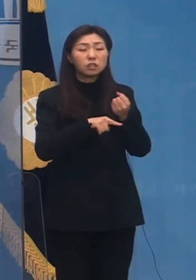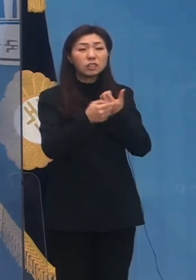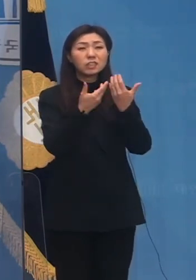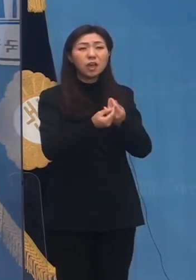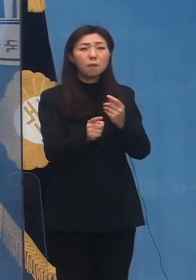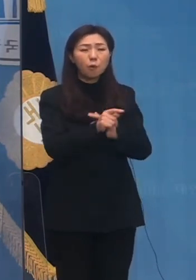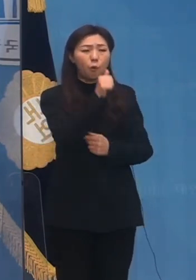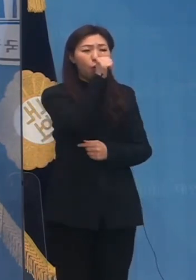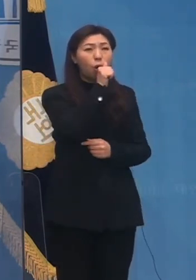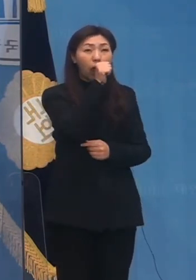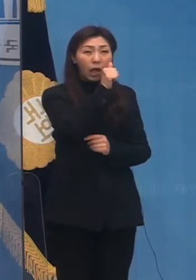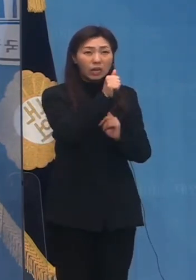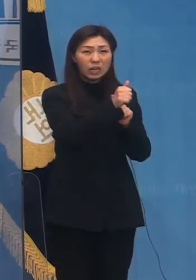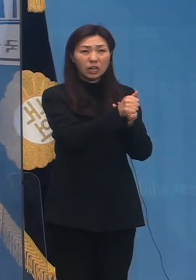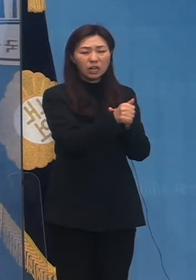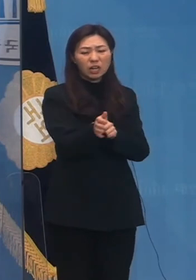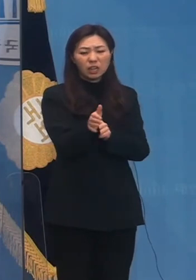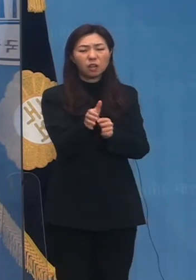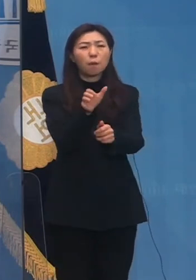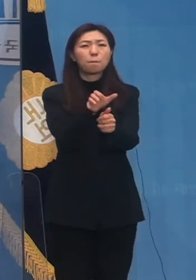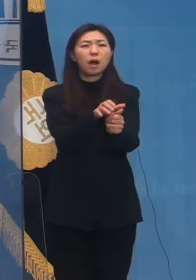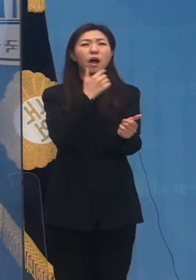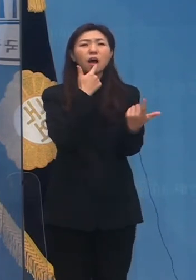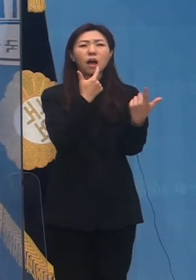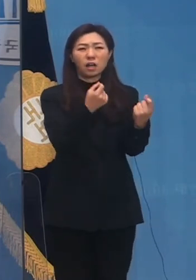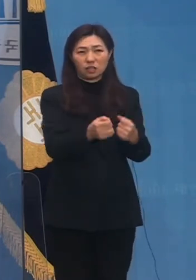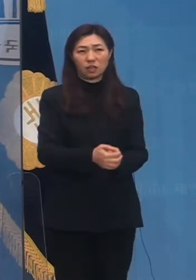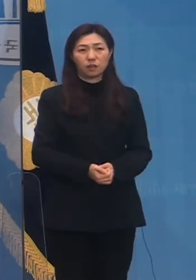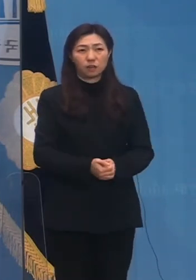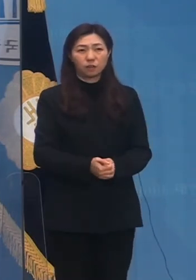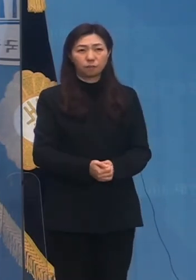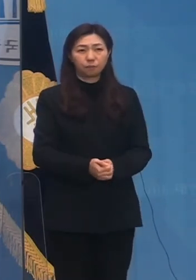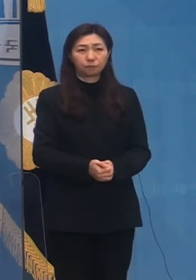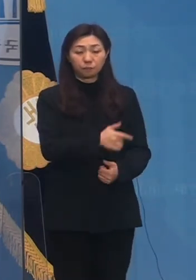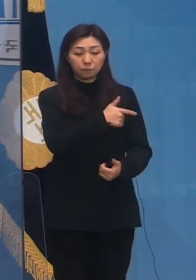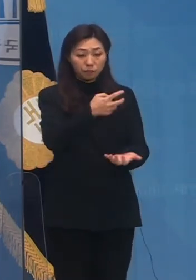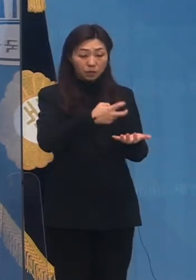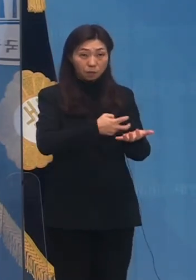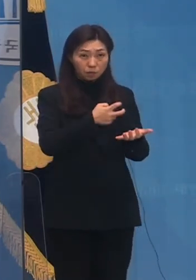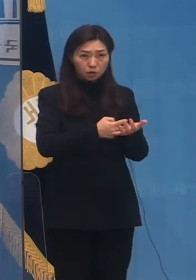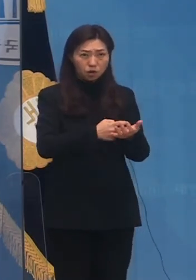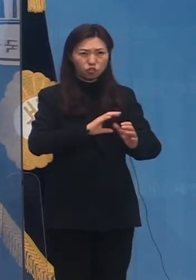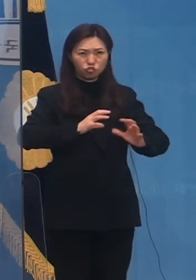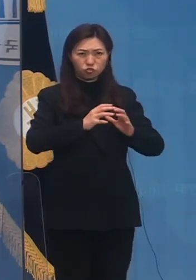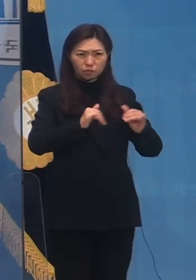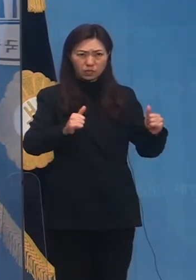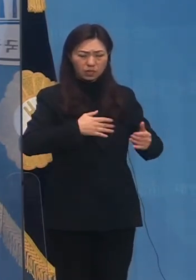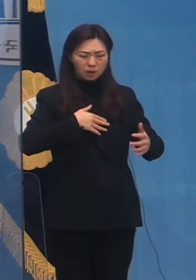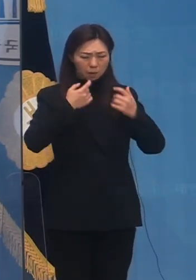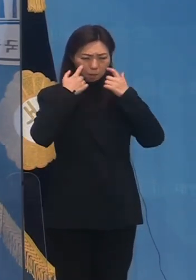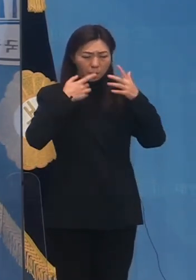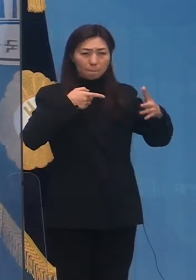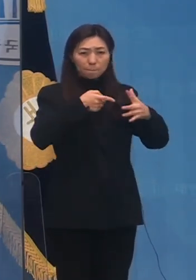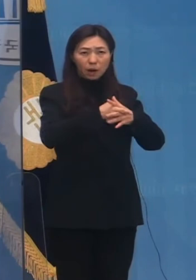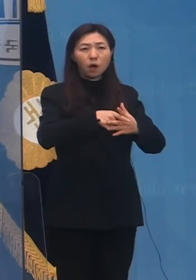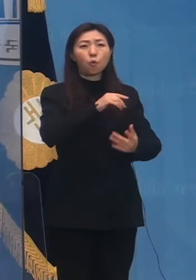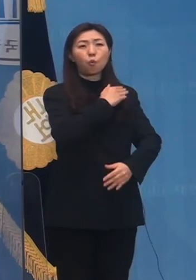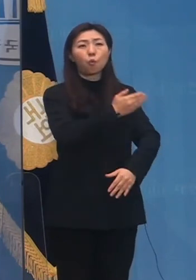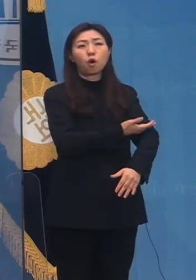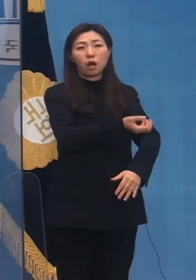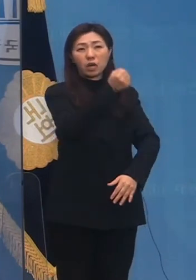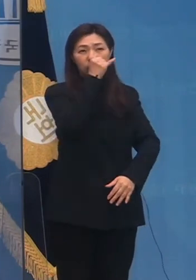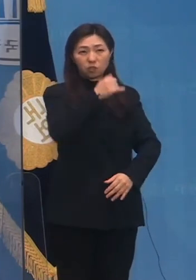후보가 연루된 비리 의혹입니다. 대선 후보의 서법적 검증 결과를 국민들은 알 권리가 있습니다. 제19